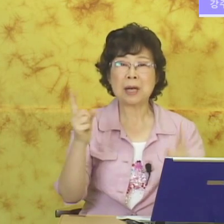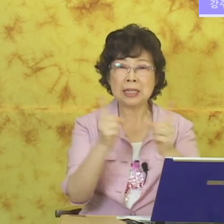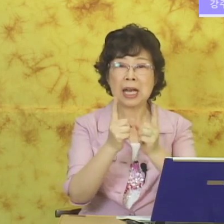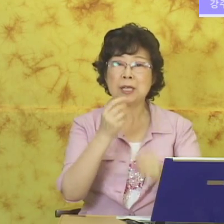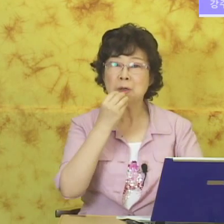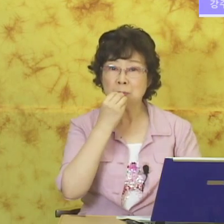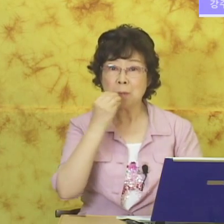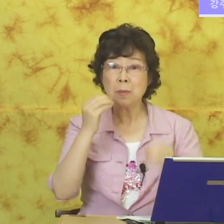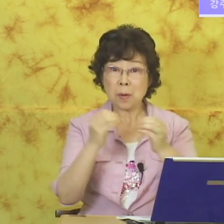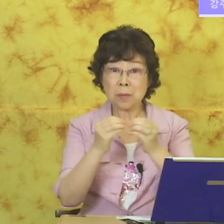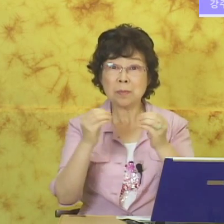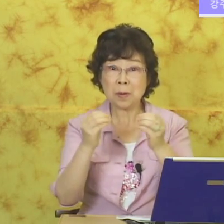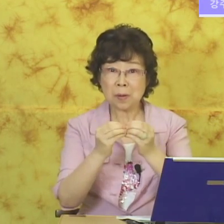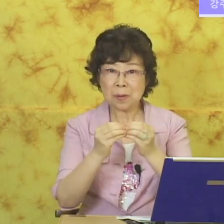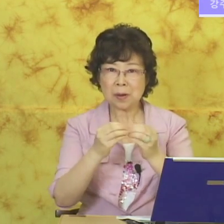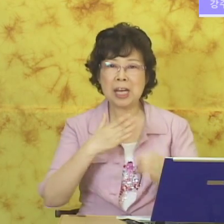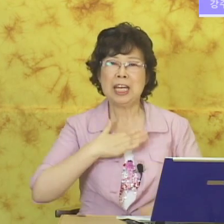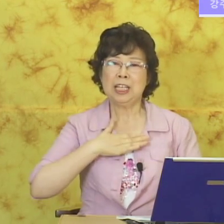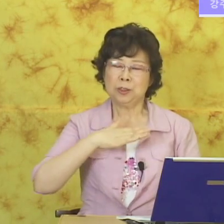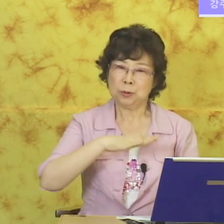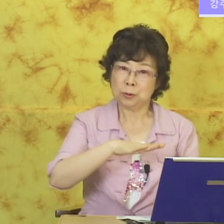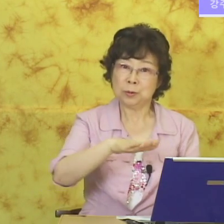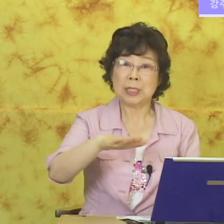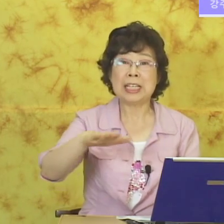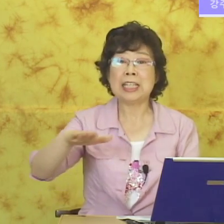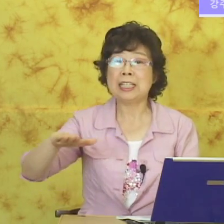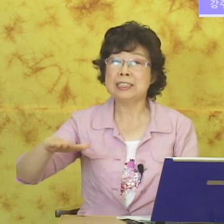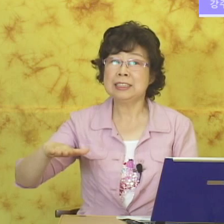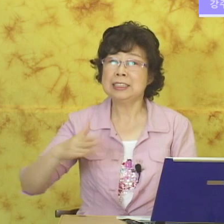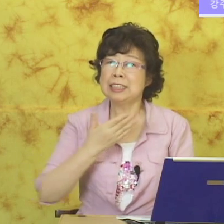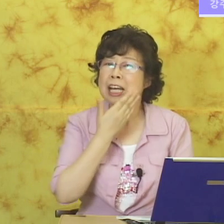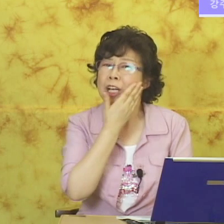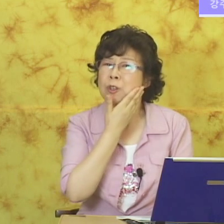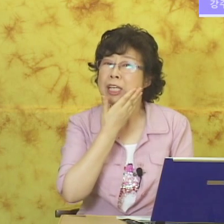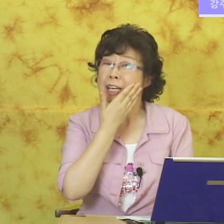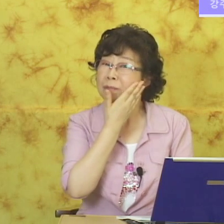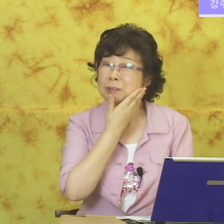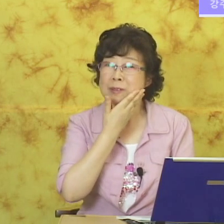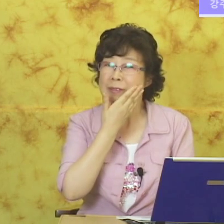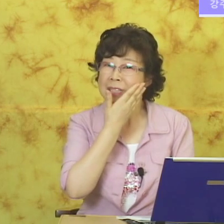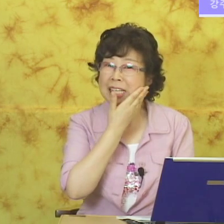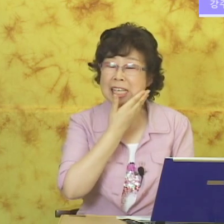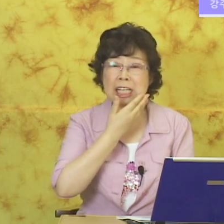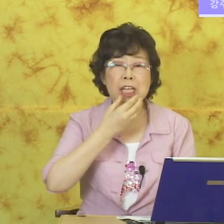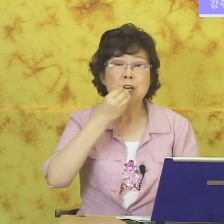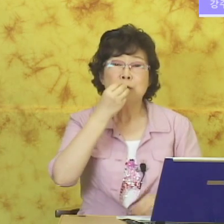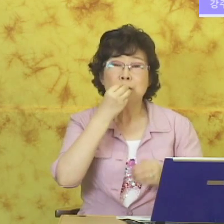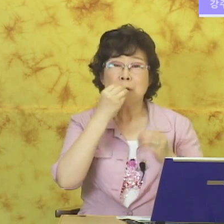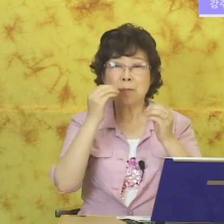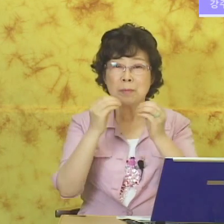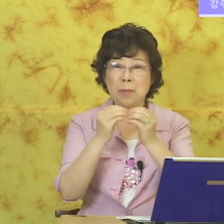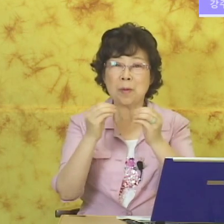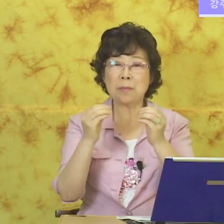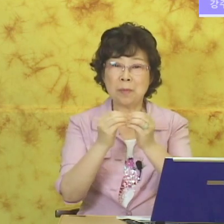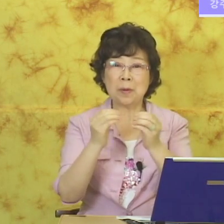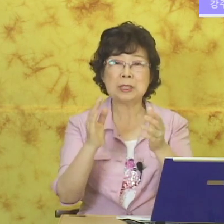만나요 뽀뽀뽀. 우리는 귀염둥이 뽀뽀뽀.